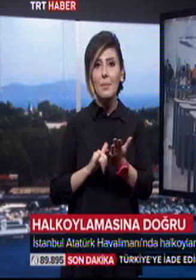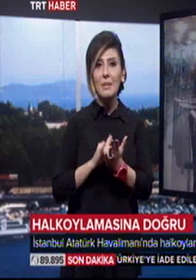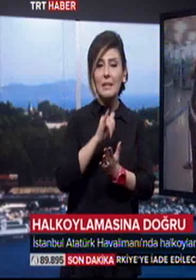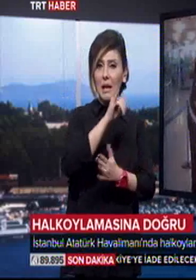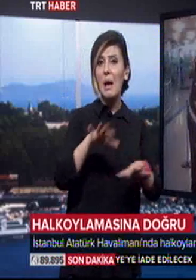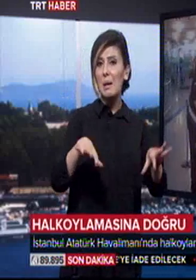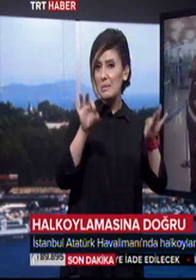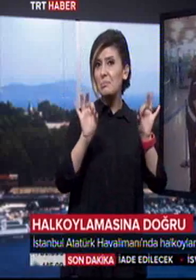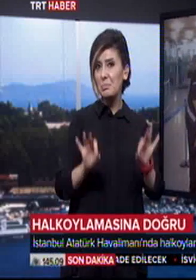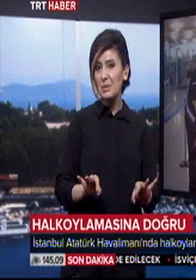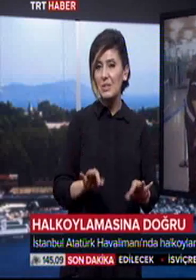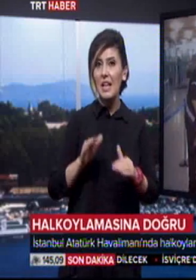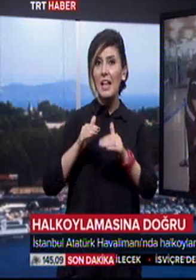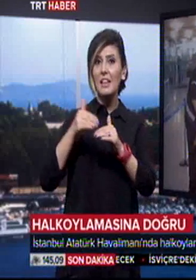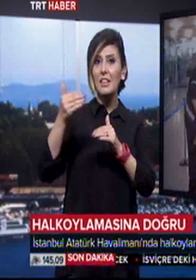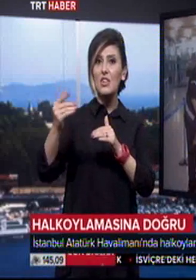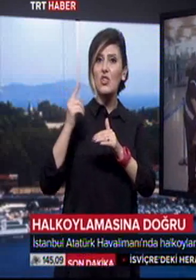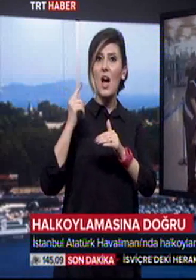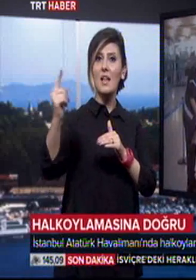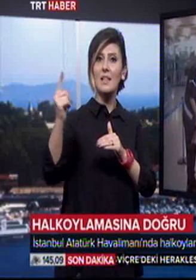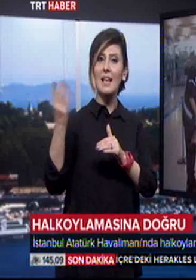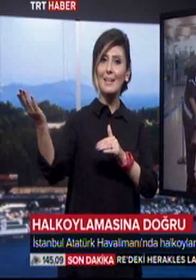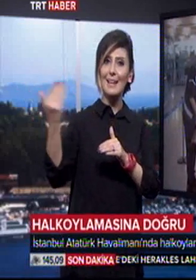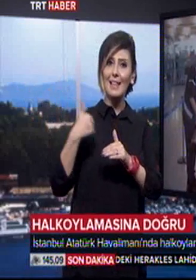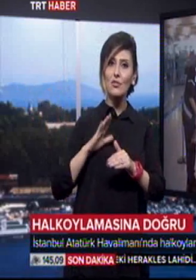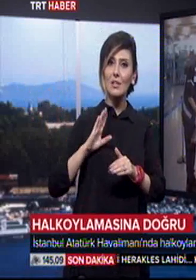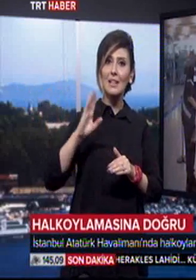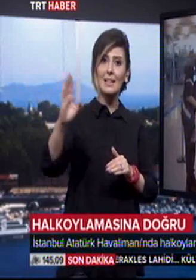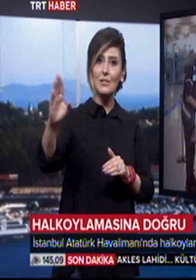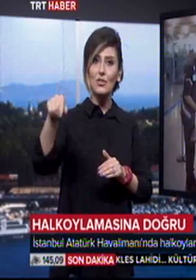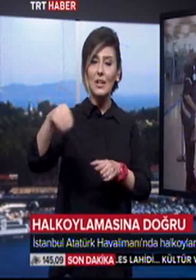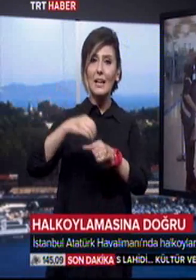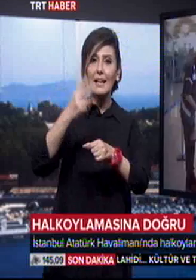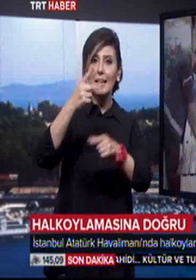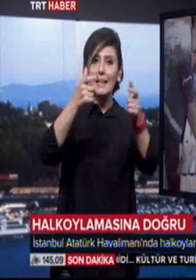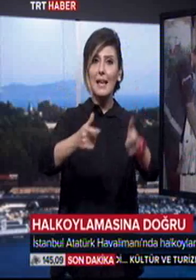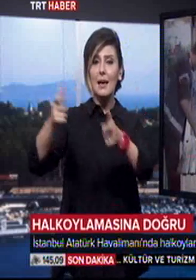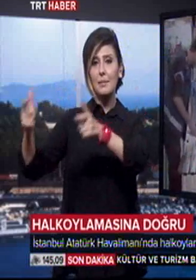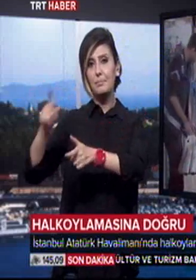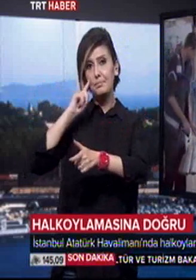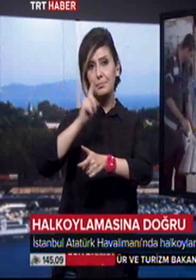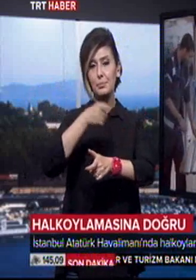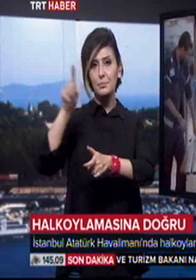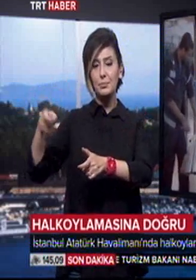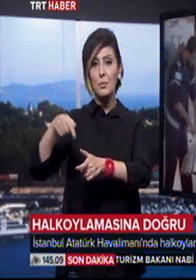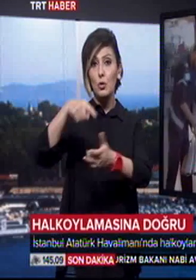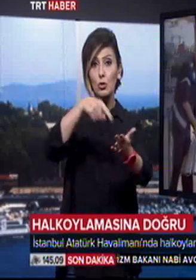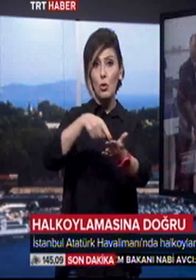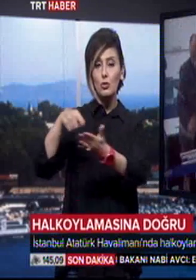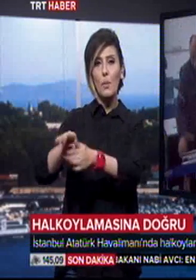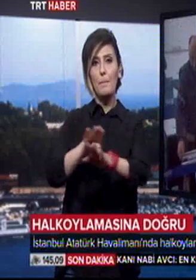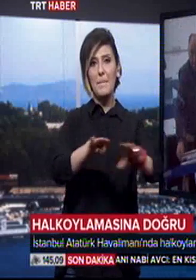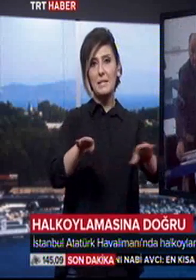Hava Limanı'nda da hazırlıklar başladı. Dış hatlar geliş ve gidiş terminalinde iki yer belirlendi. Bu noktalara masalar